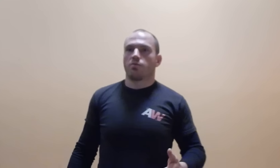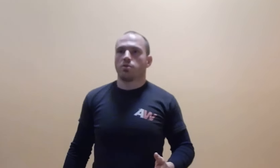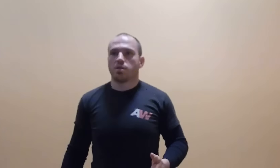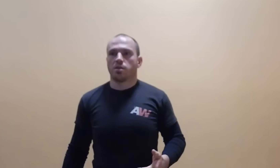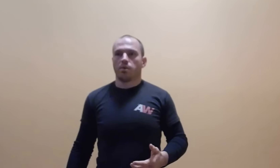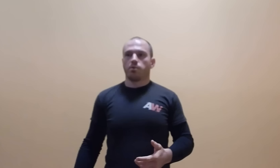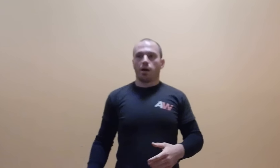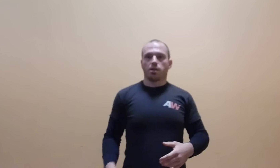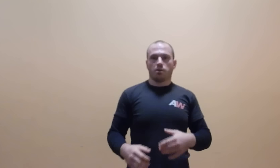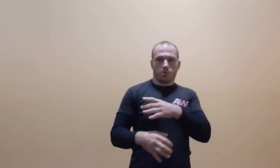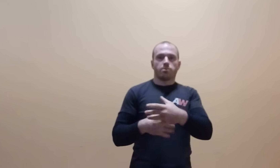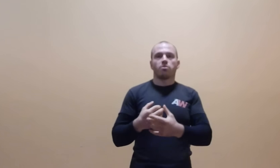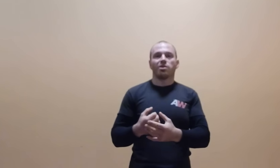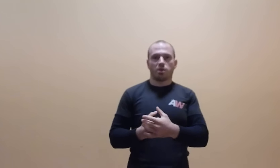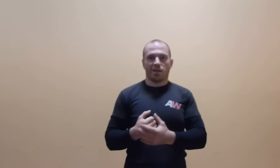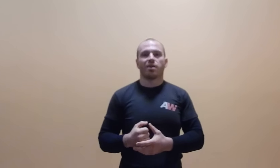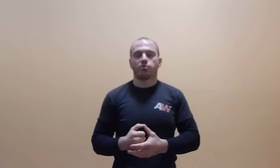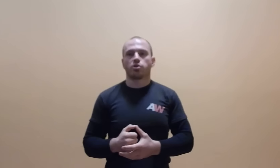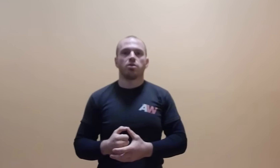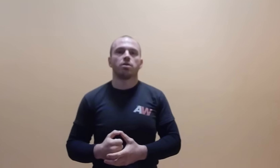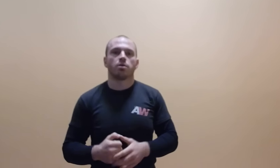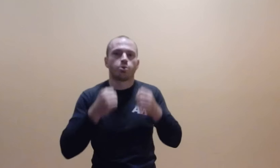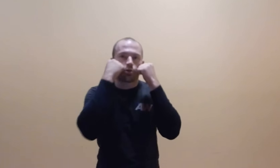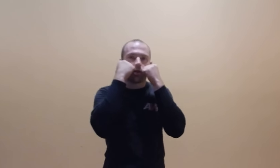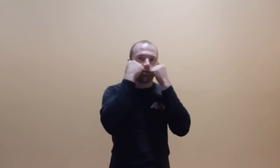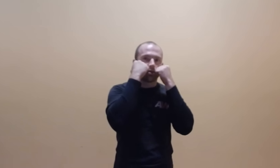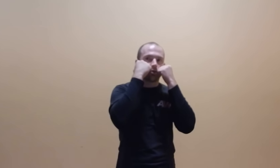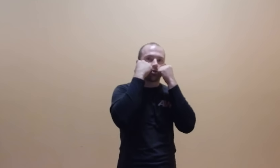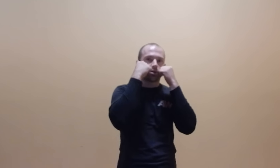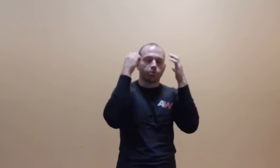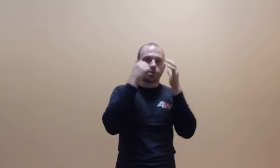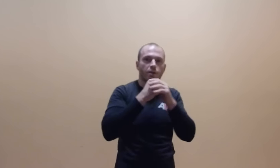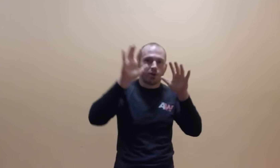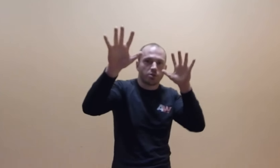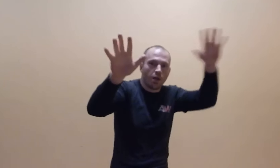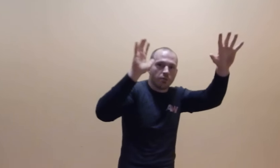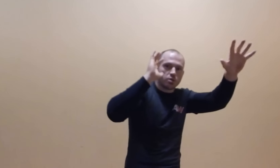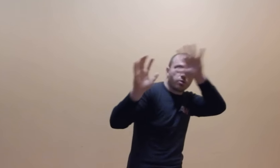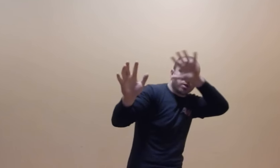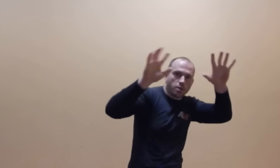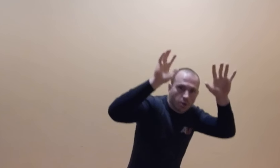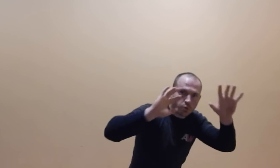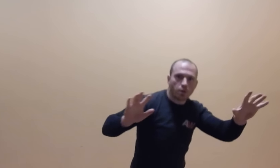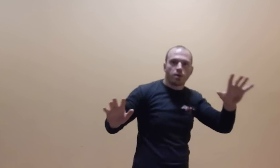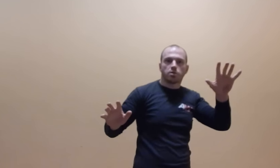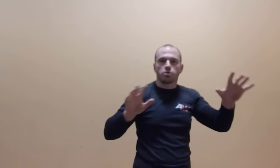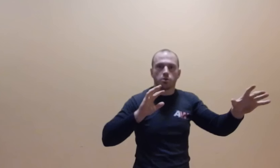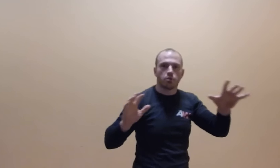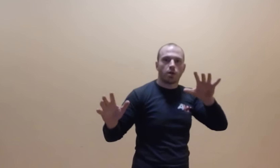zawodnicy MMA, tak, bo tam są malutkie rękawiczki, już nie idzie stąd się zasłonić całej twarzy, wszystko jest tutaj, jest wszystko na